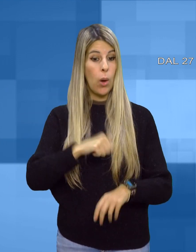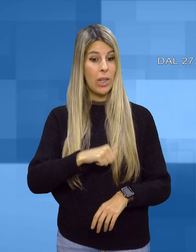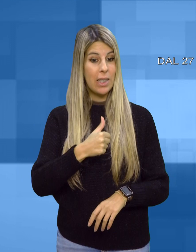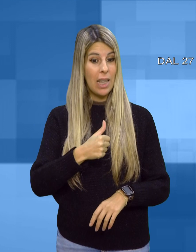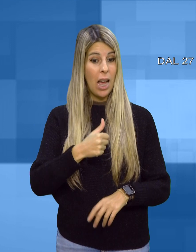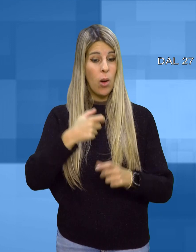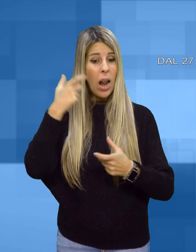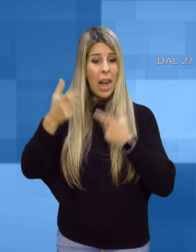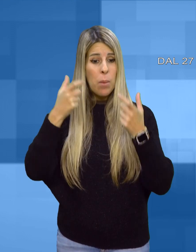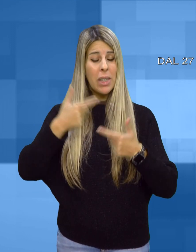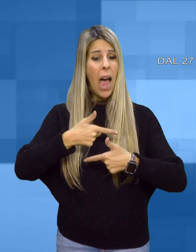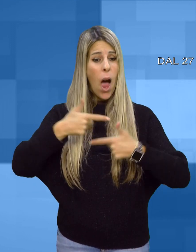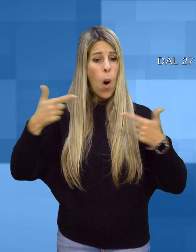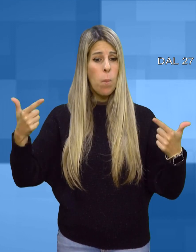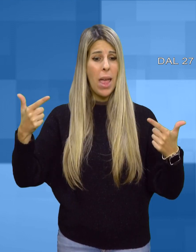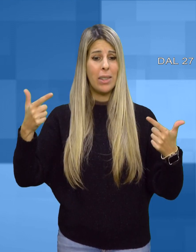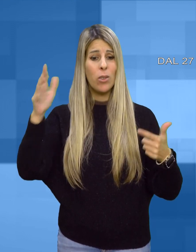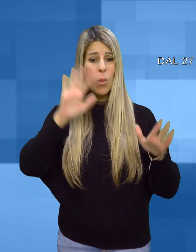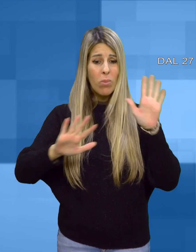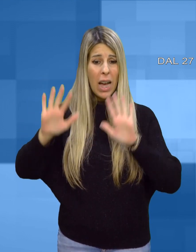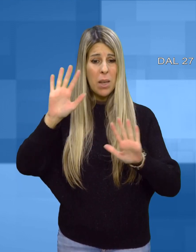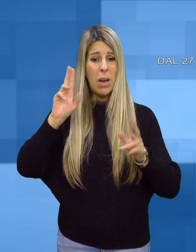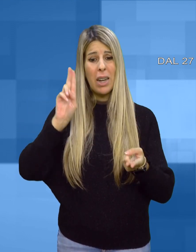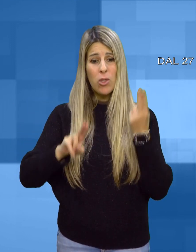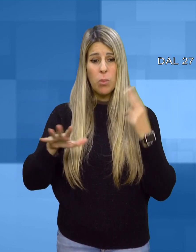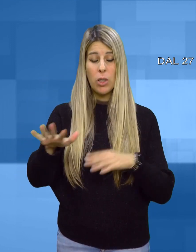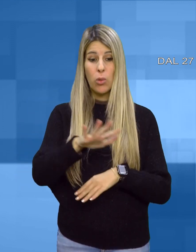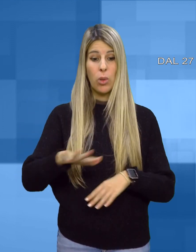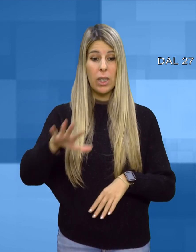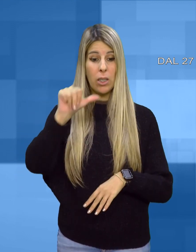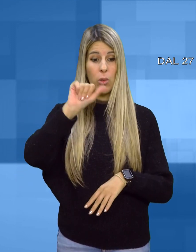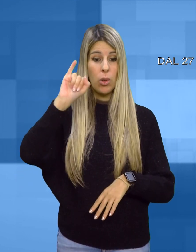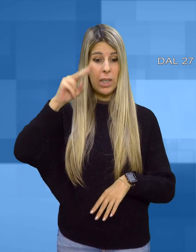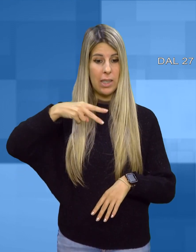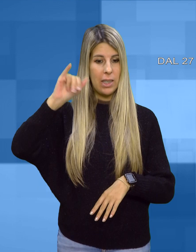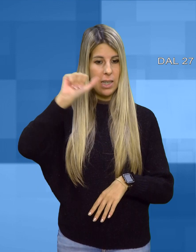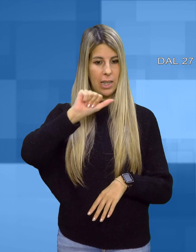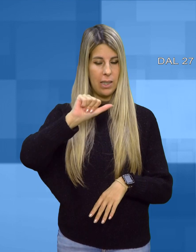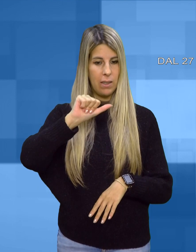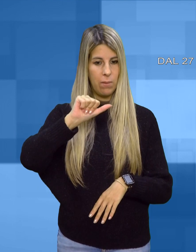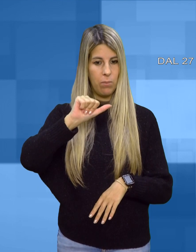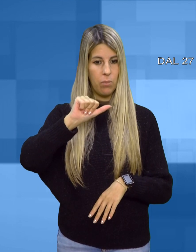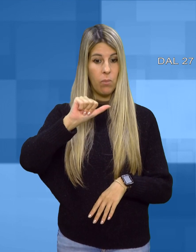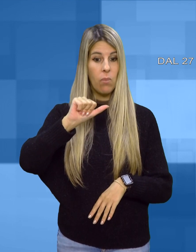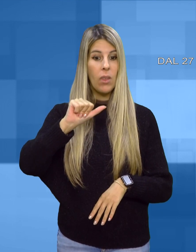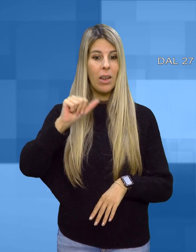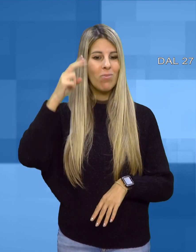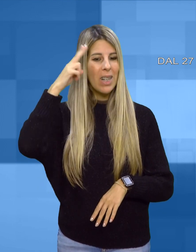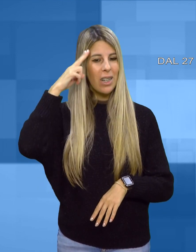Spesso, ha ricordato il presidente provinciale Tonino Sanna, molti di questi animali arrivano da siti messi a riserva